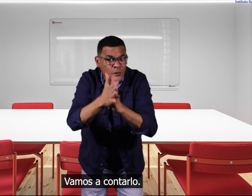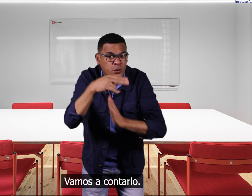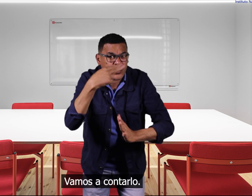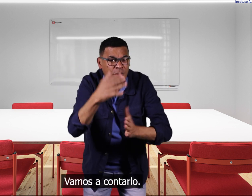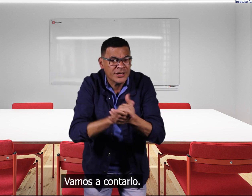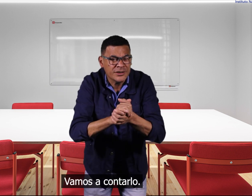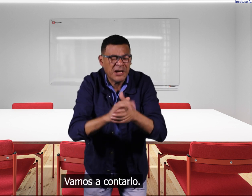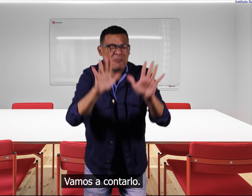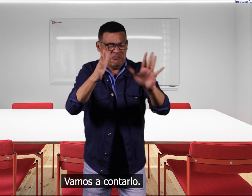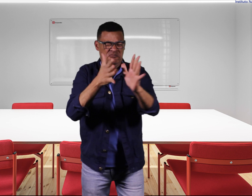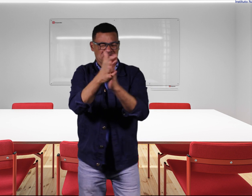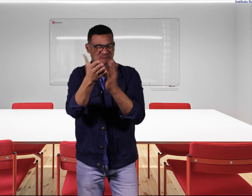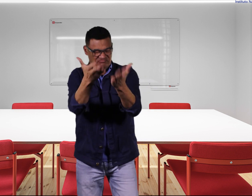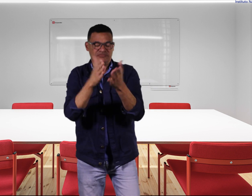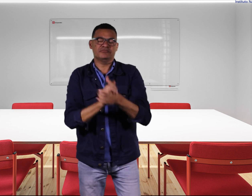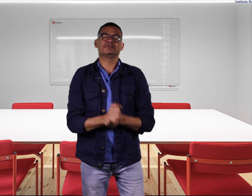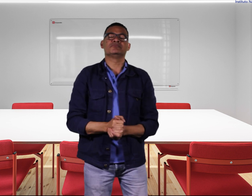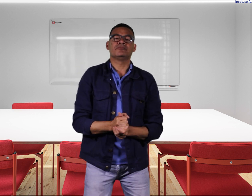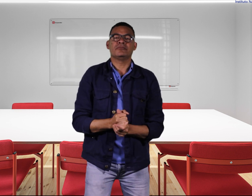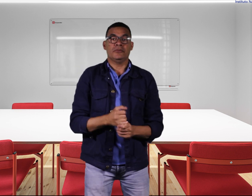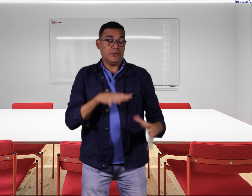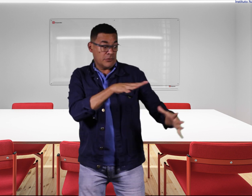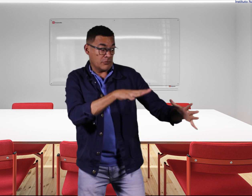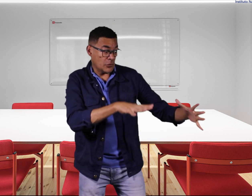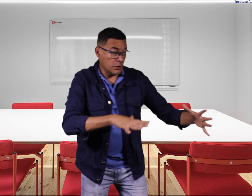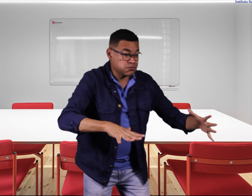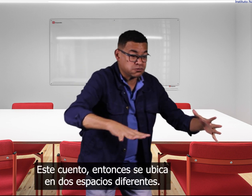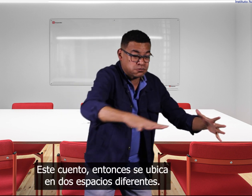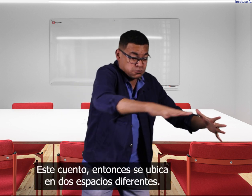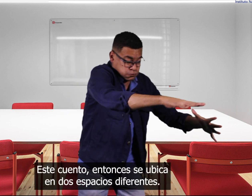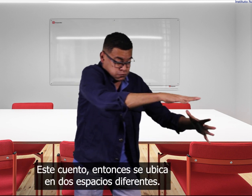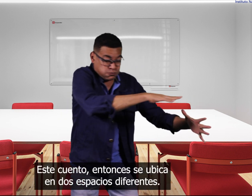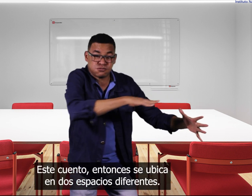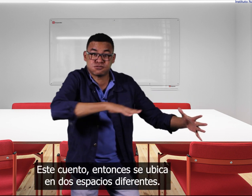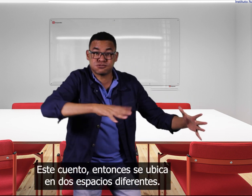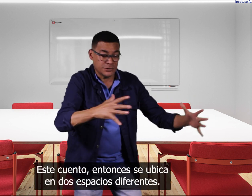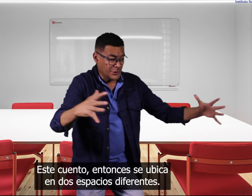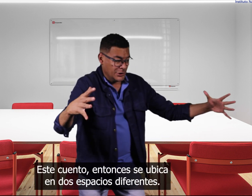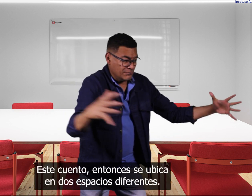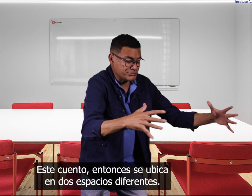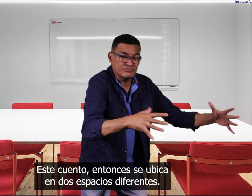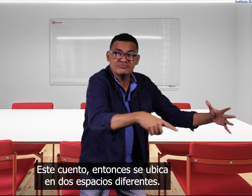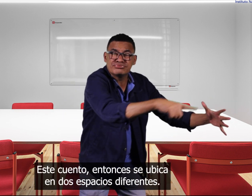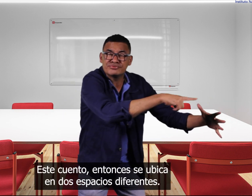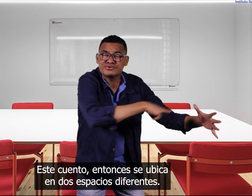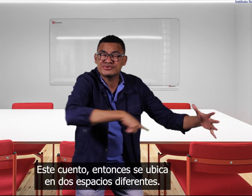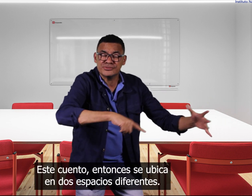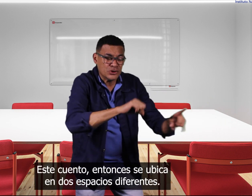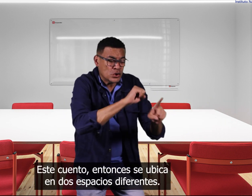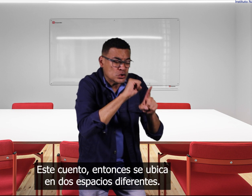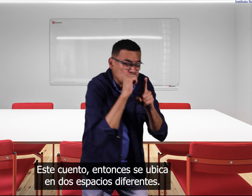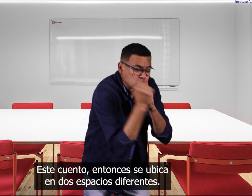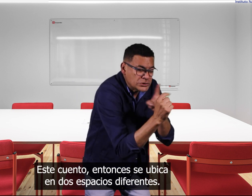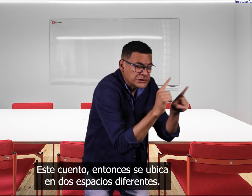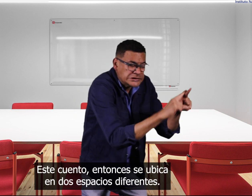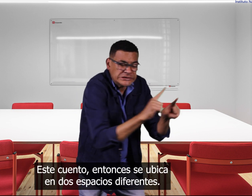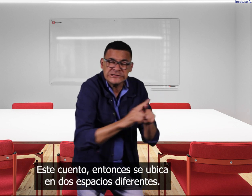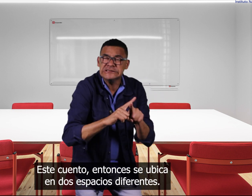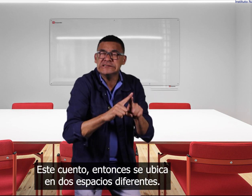contar este cuento entonces se ubica en dos espacios